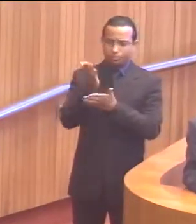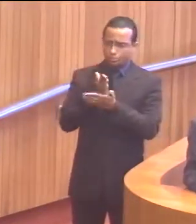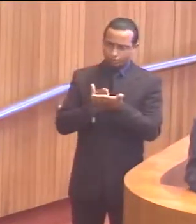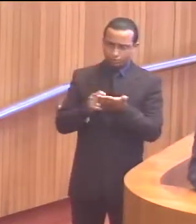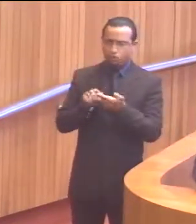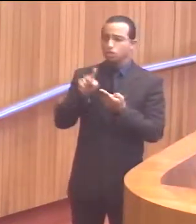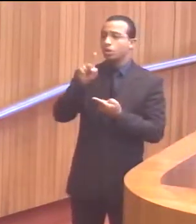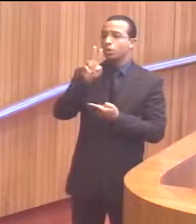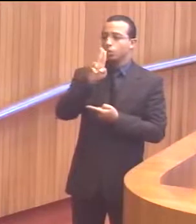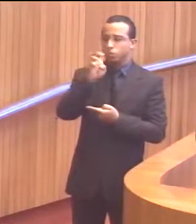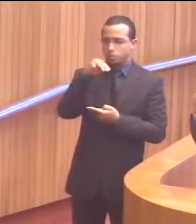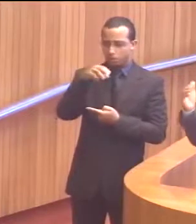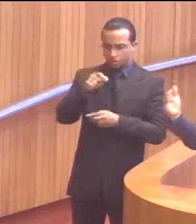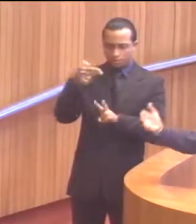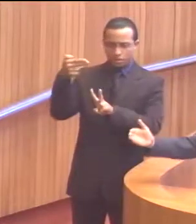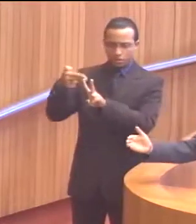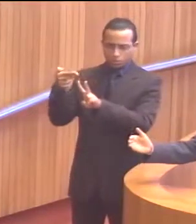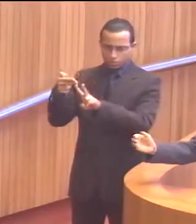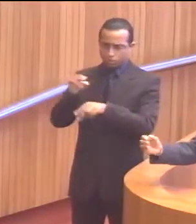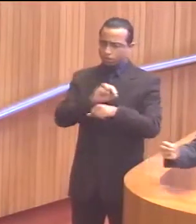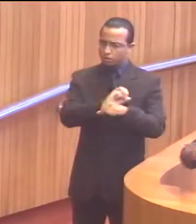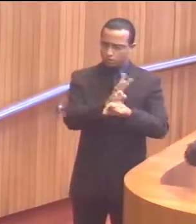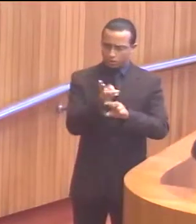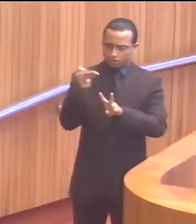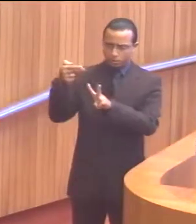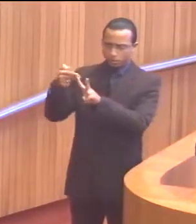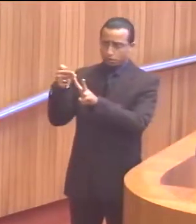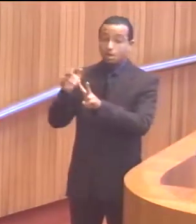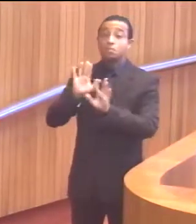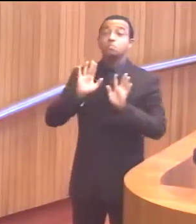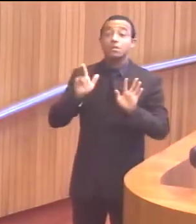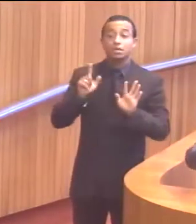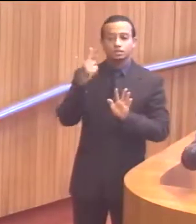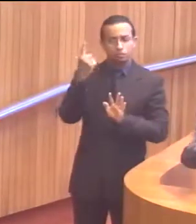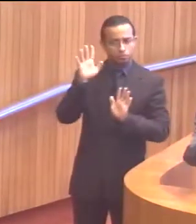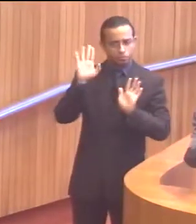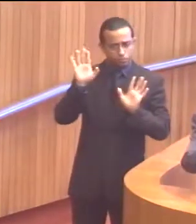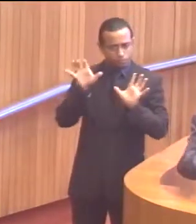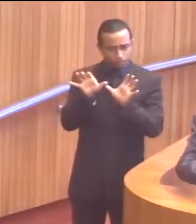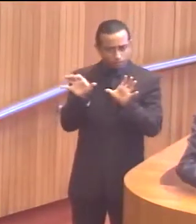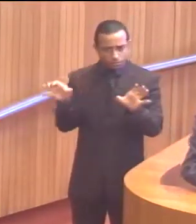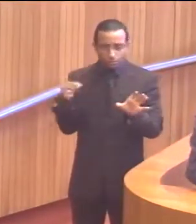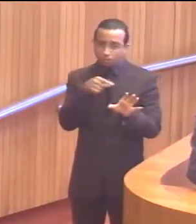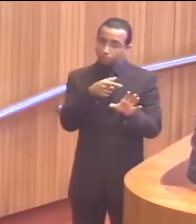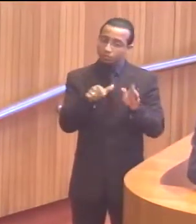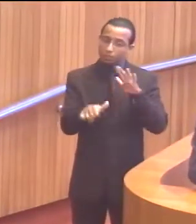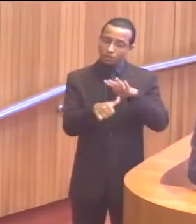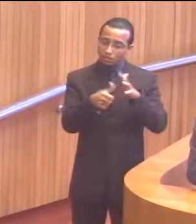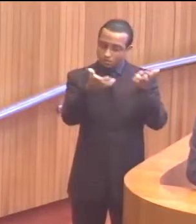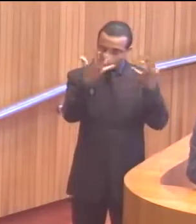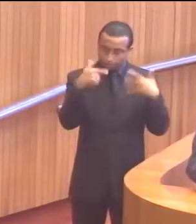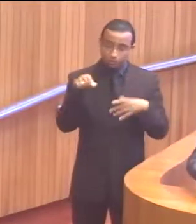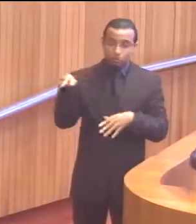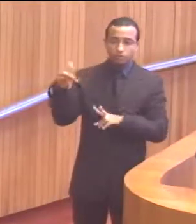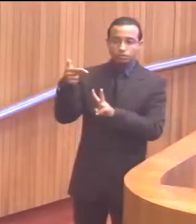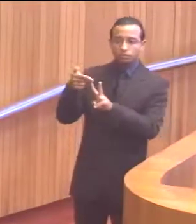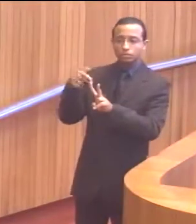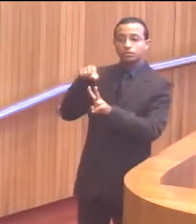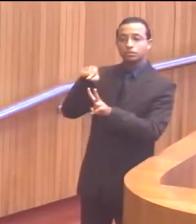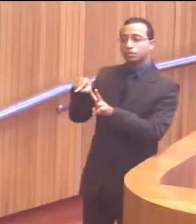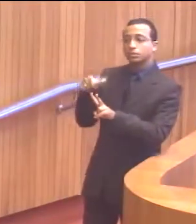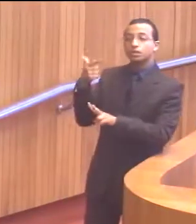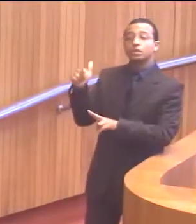entre a UEMA e a Univima. Com um detalhe, segundo o reitor José Augusto, a Univima